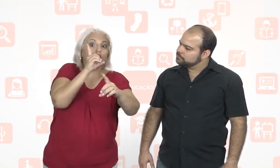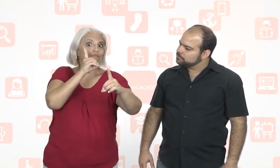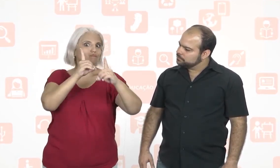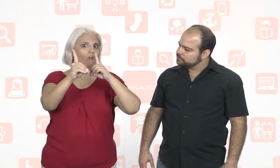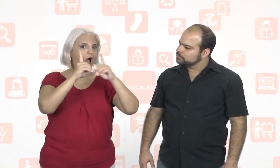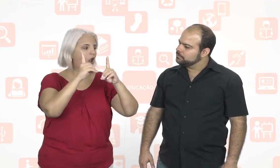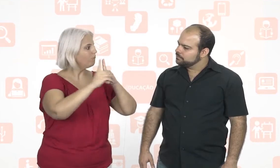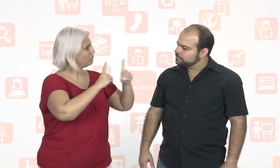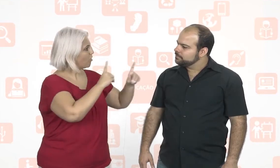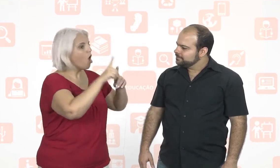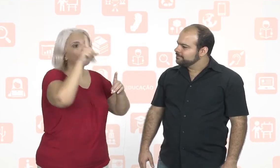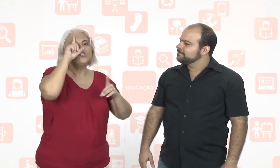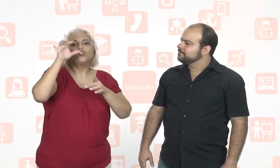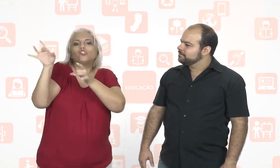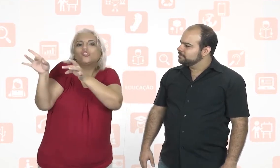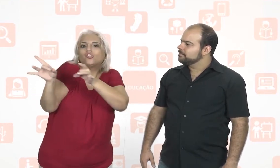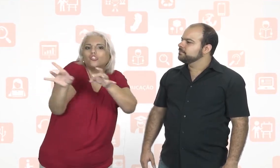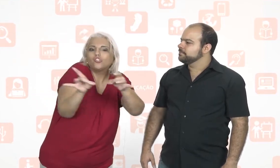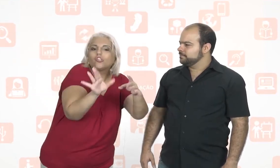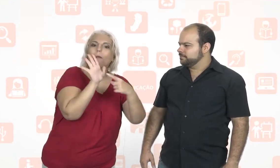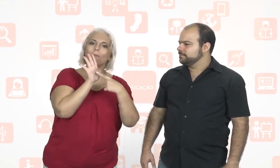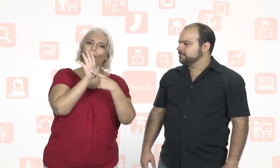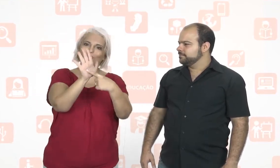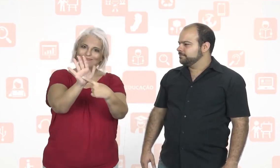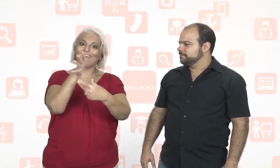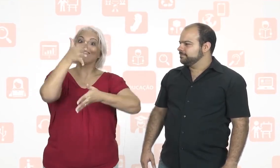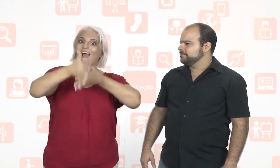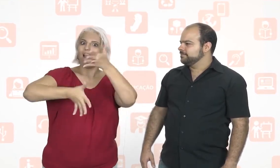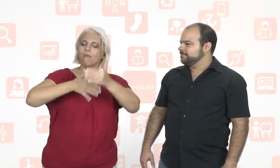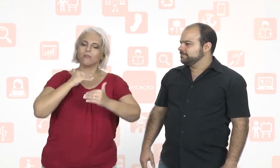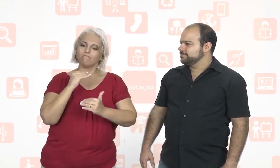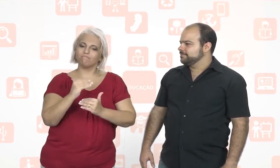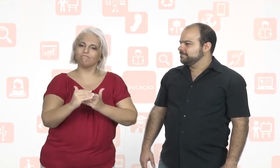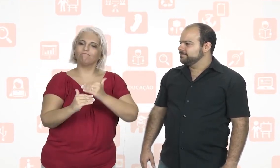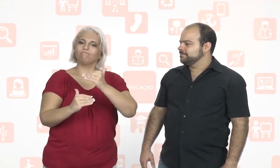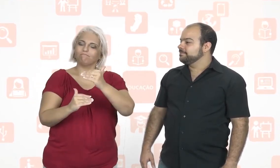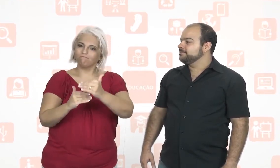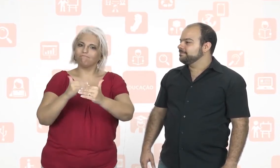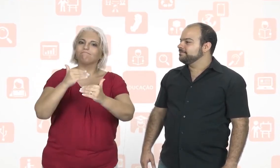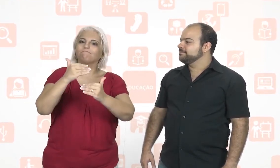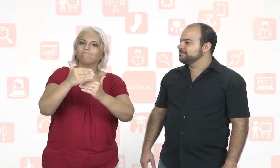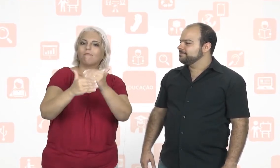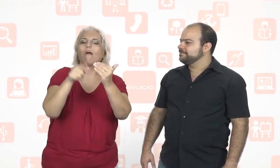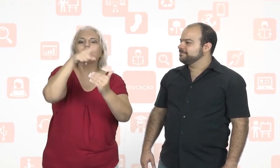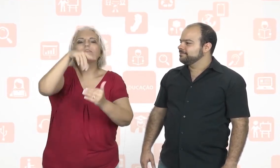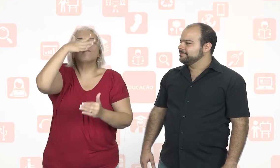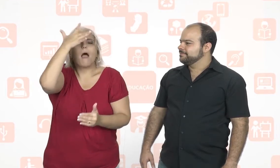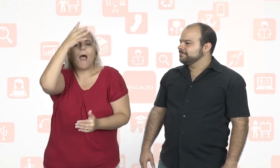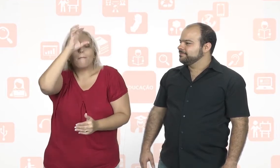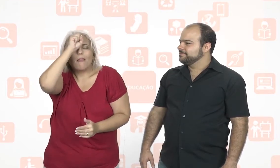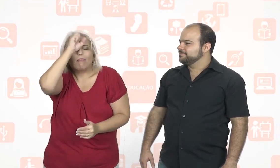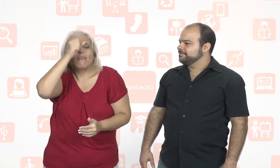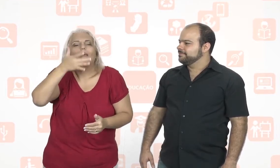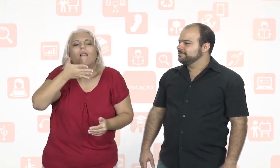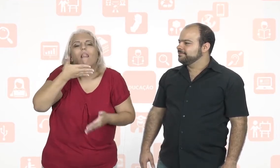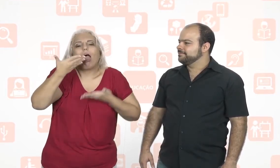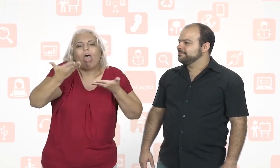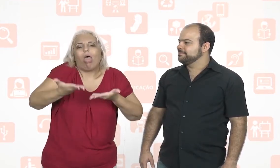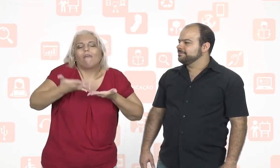Os diálogos, diários, o dia-a-dia, mostra de sinais, a evolução, para vocês aprenderem de uma